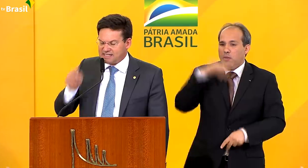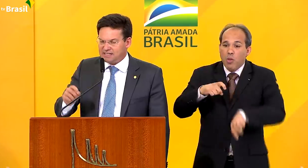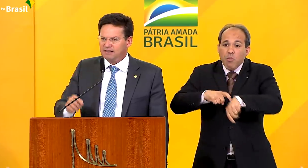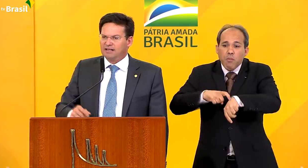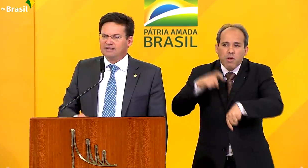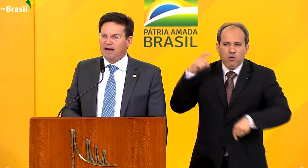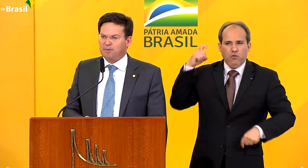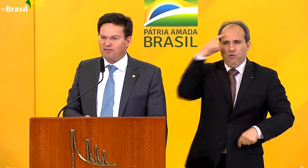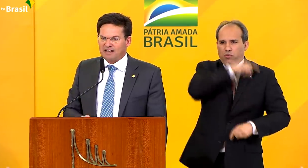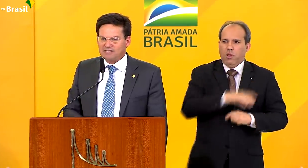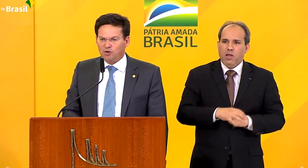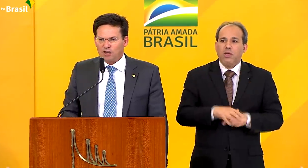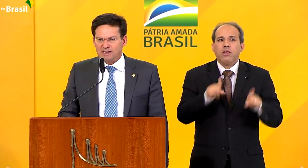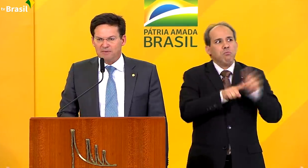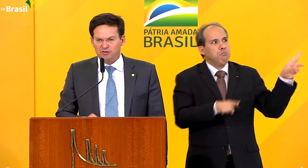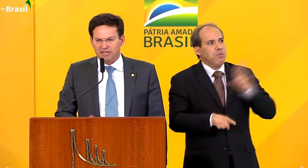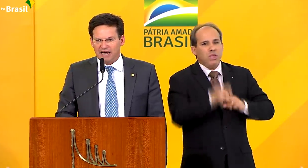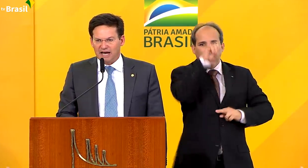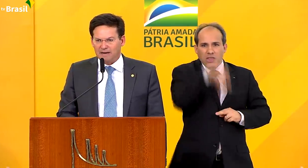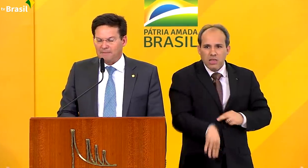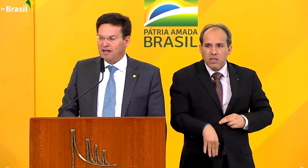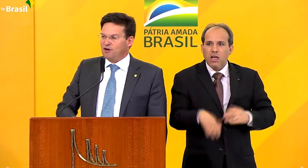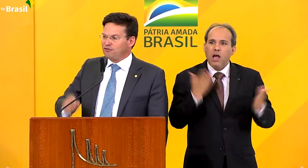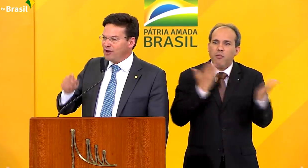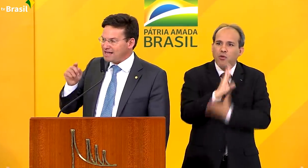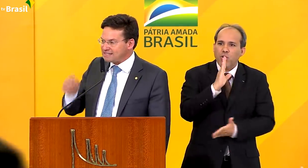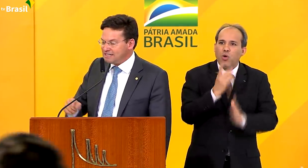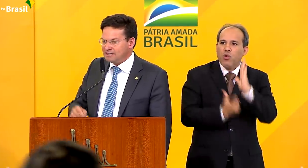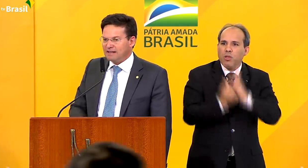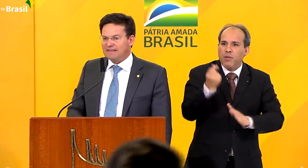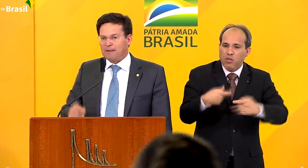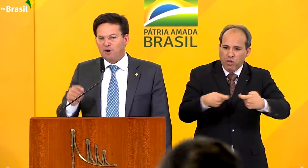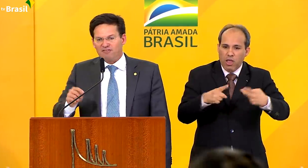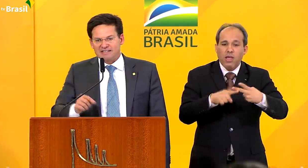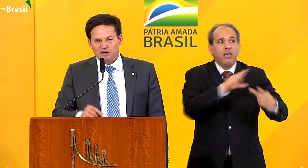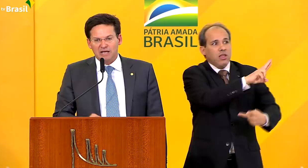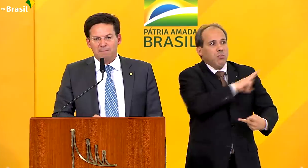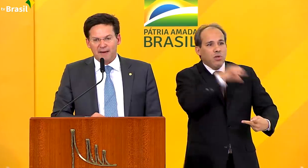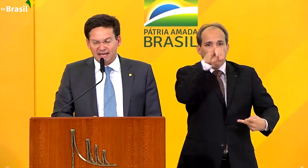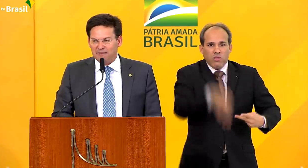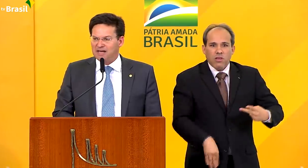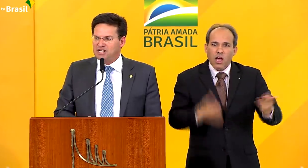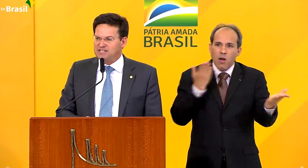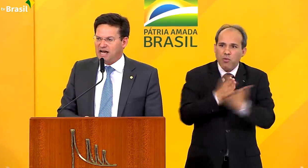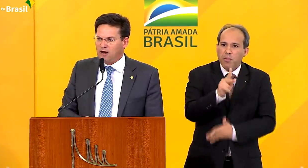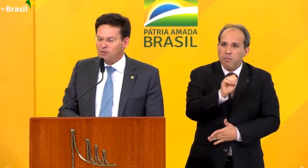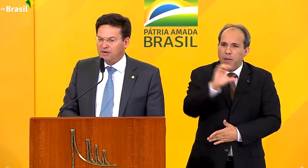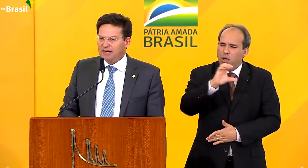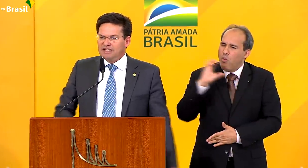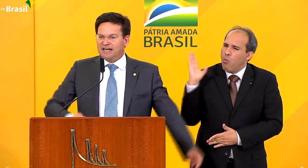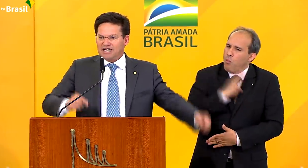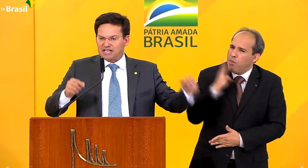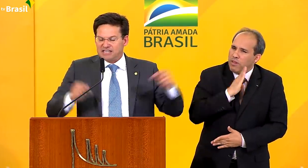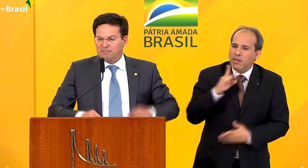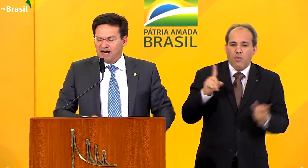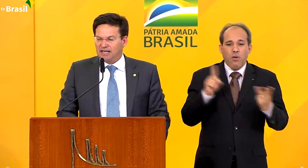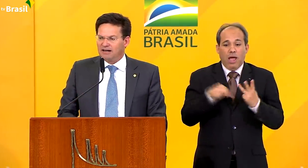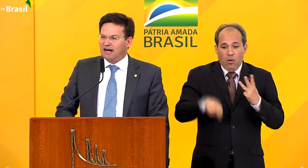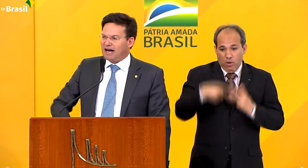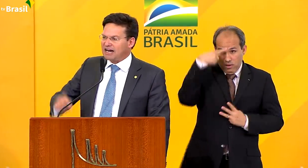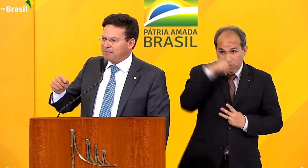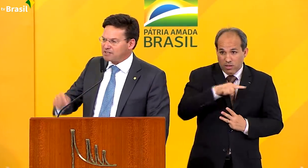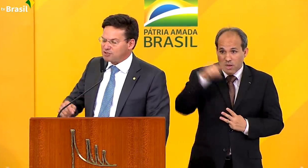Foi assim na aprovação do orçamento de guerra. Foi assim na aprovação da PEC emergencial. E esta